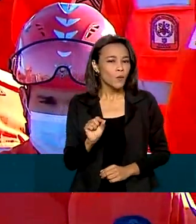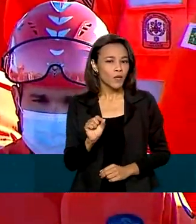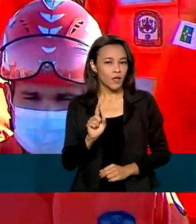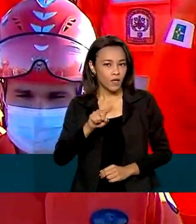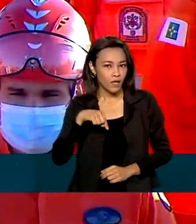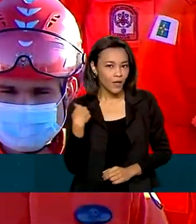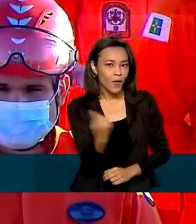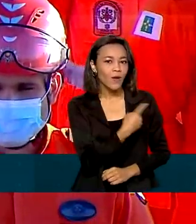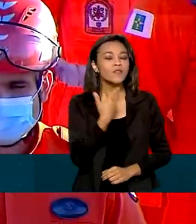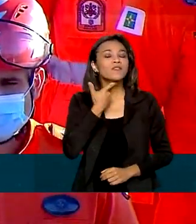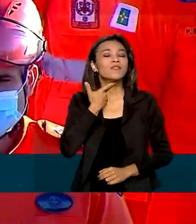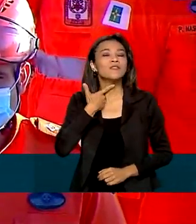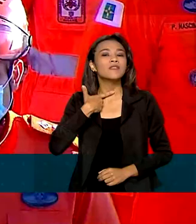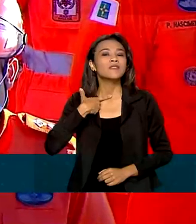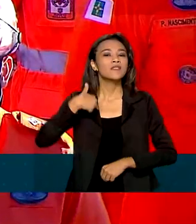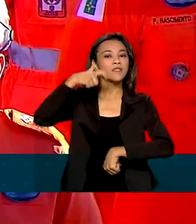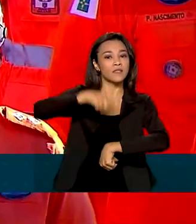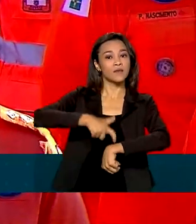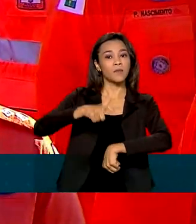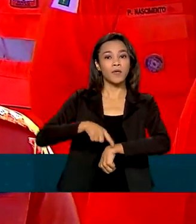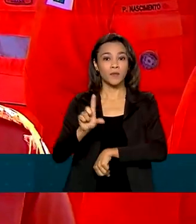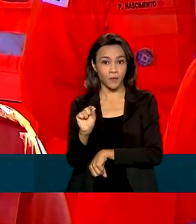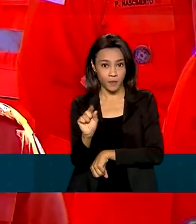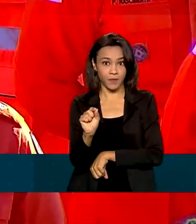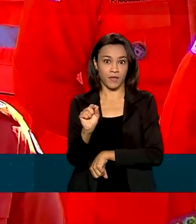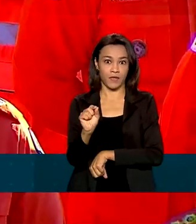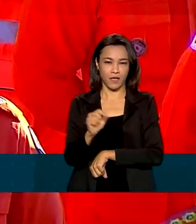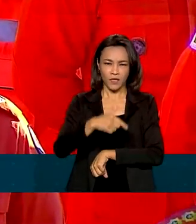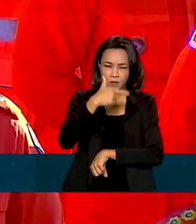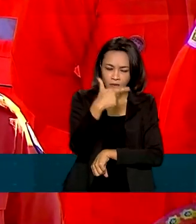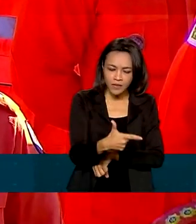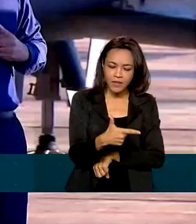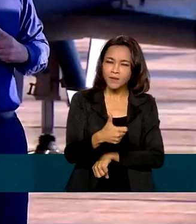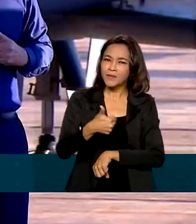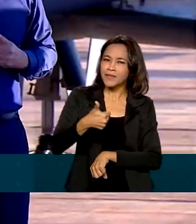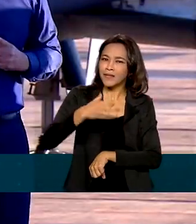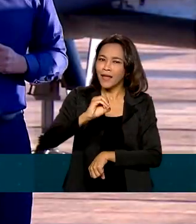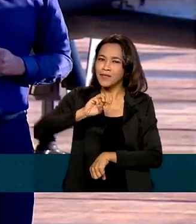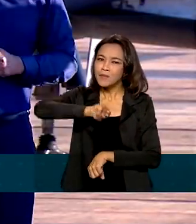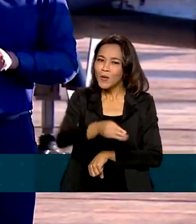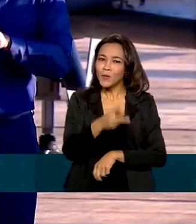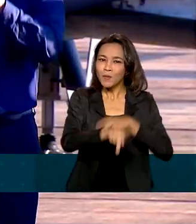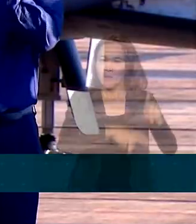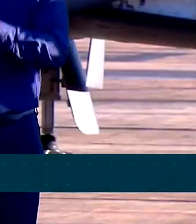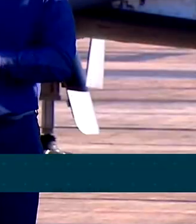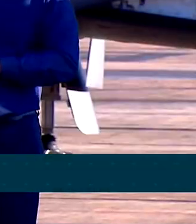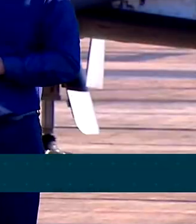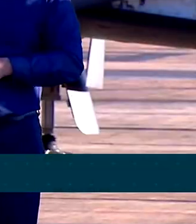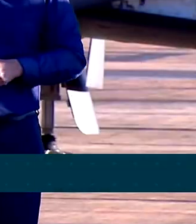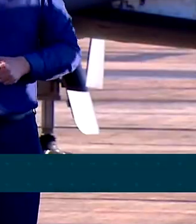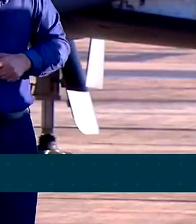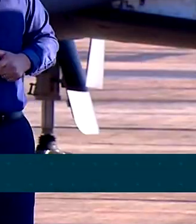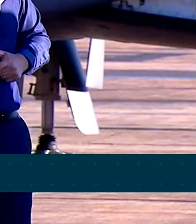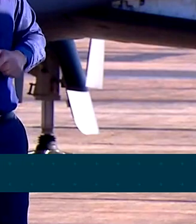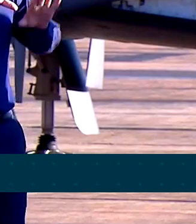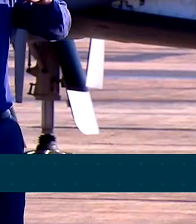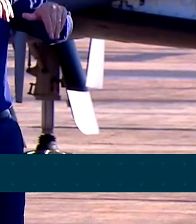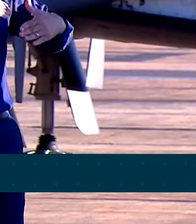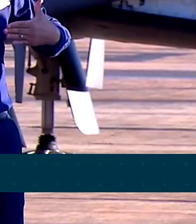mais deseja agora, todos os 210 milhões de brasileiros, que você tenha um sucesso